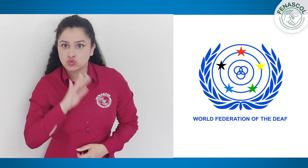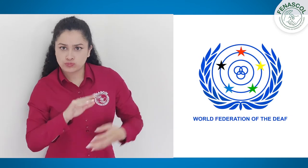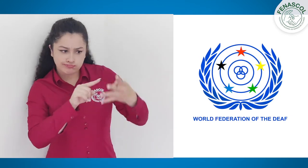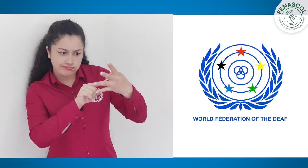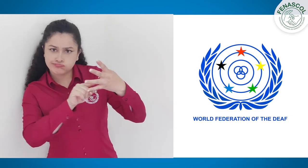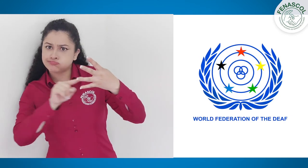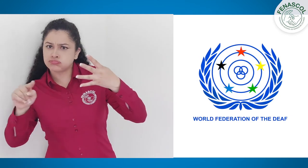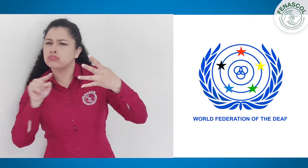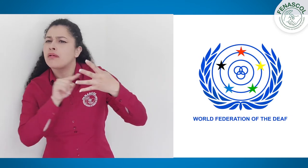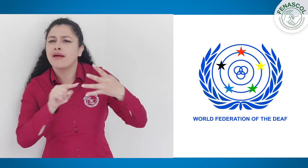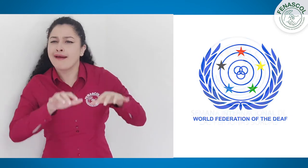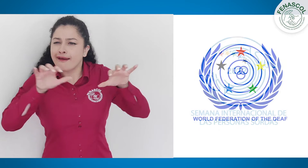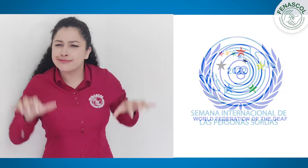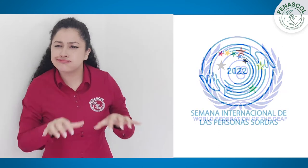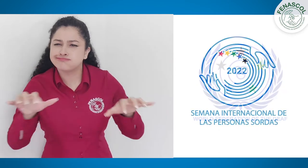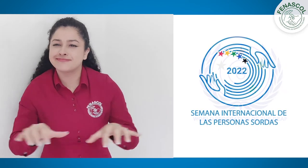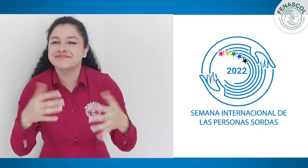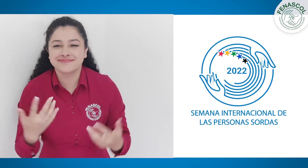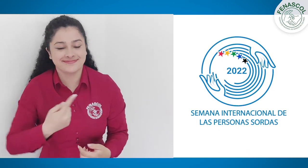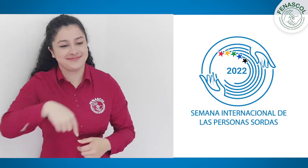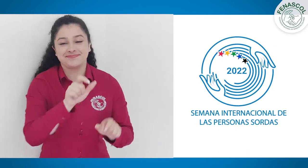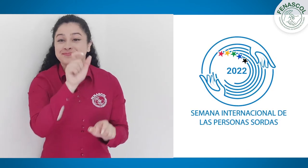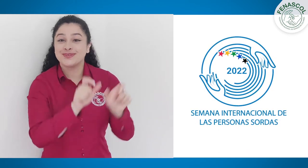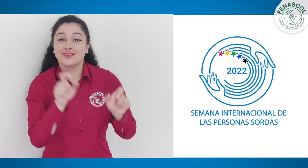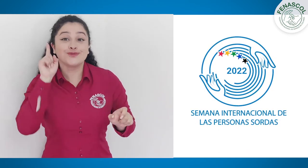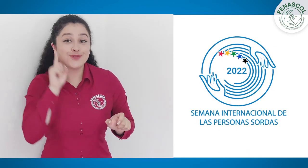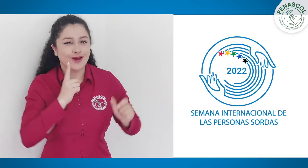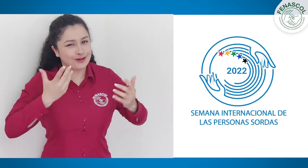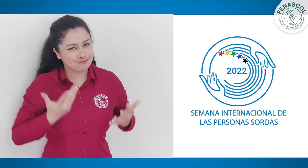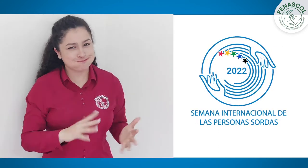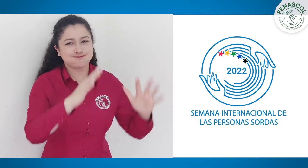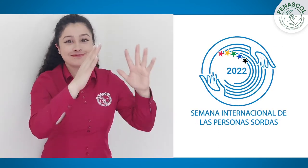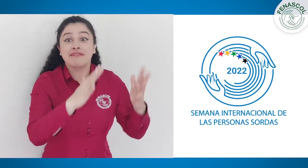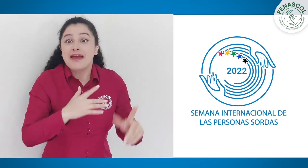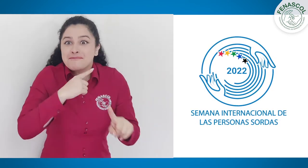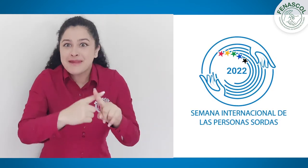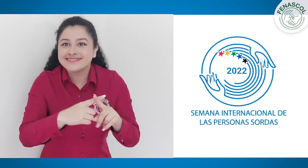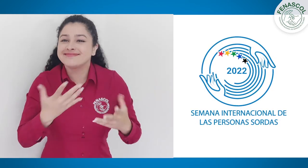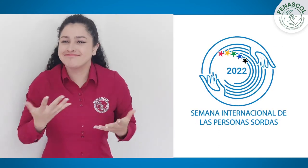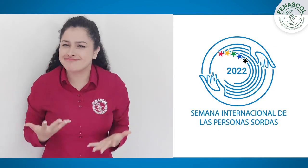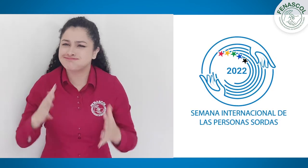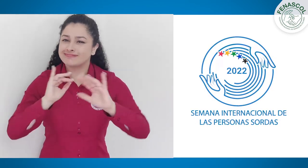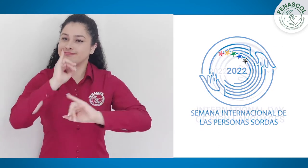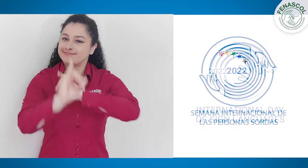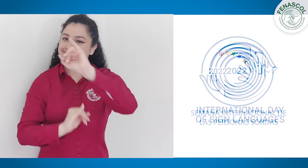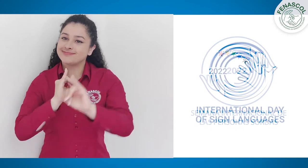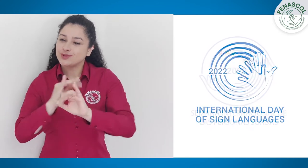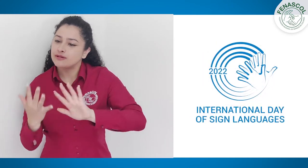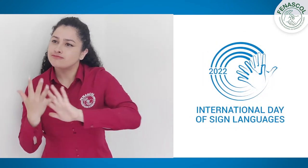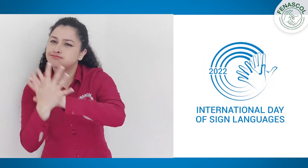en el mes de septiembre conmemora la Semana Internacional de las Personas Sordas y el